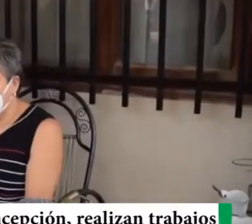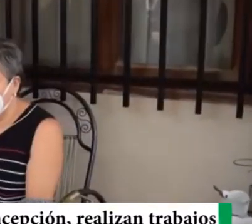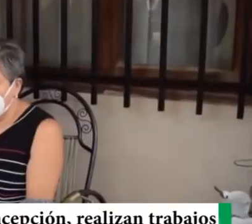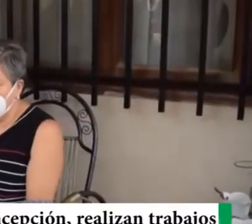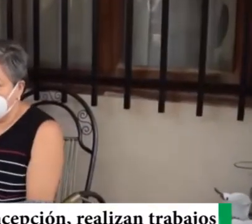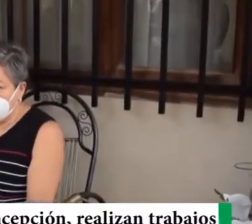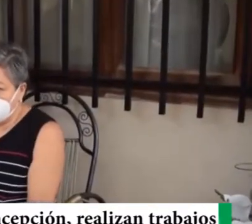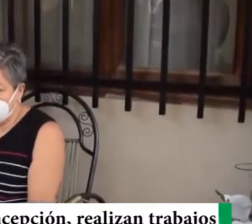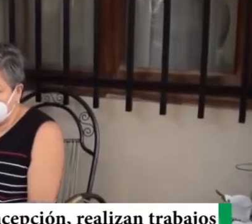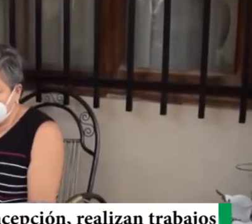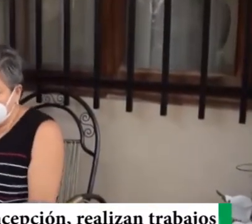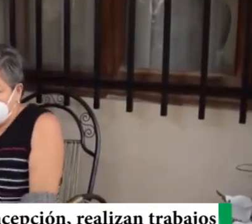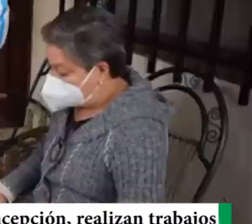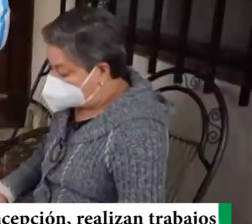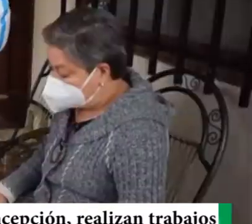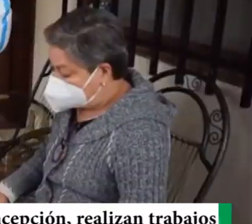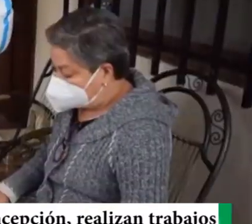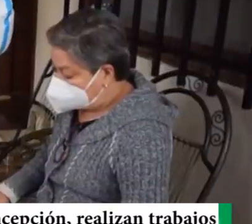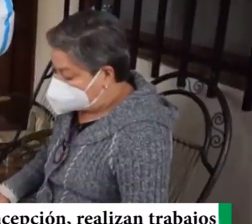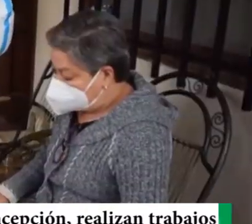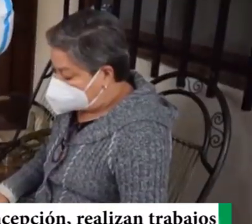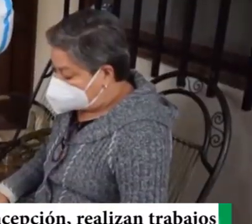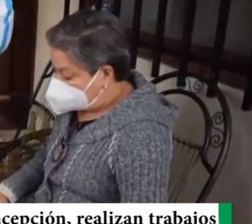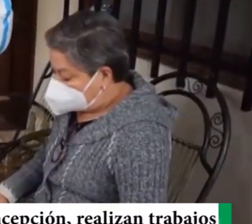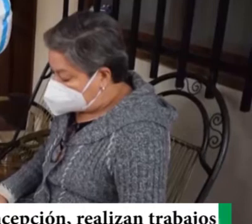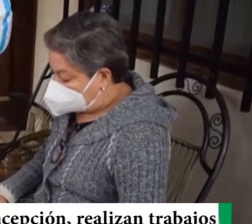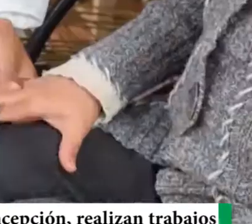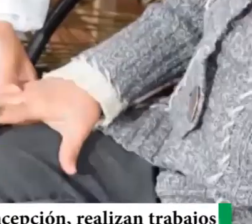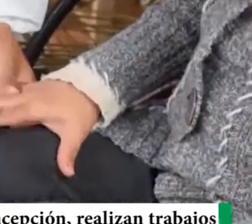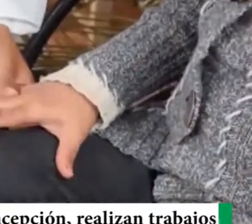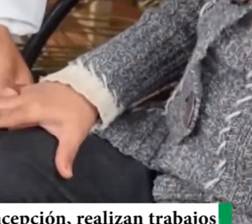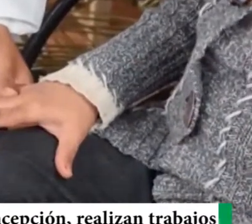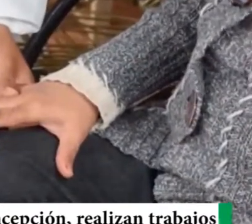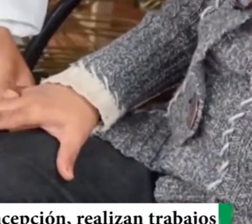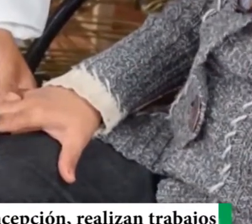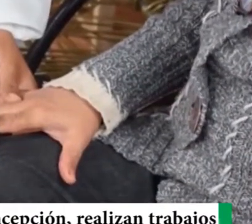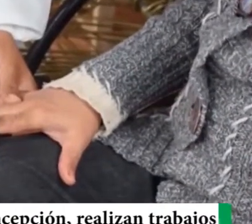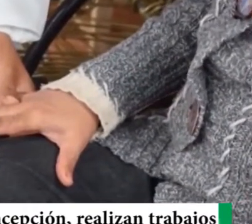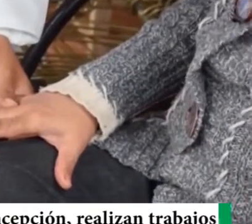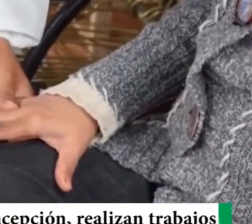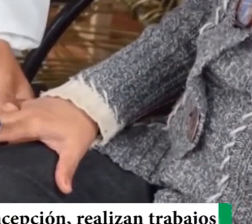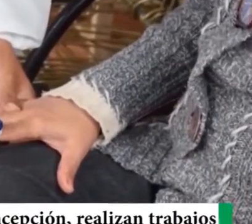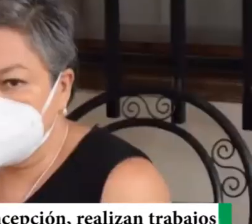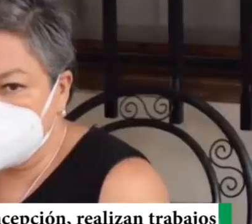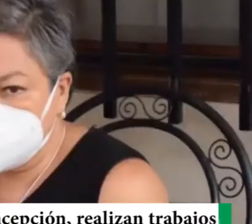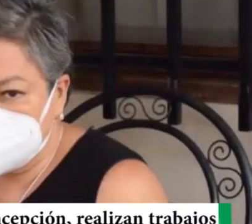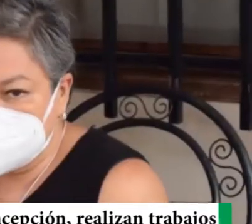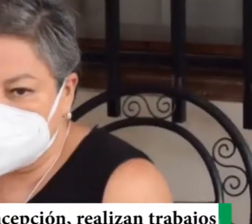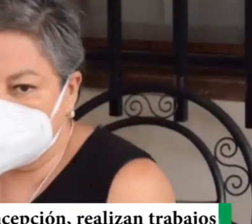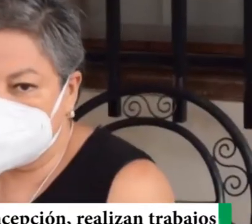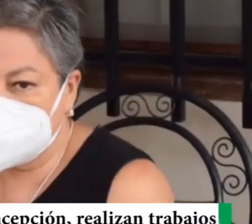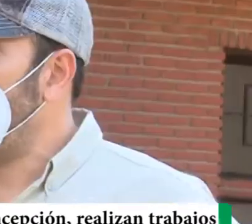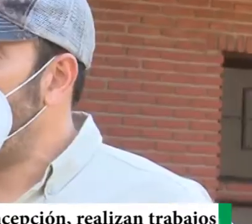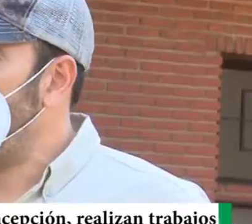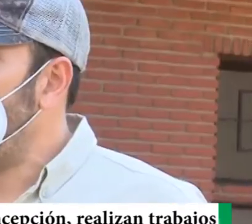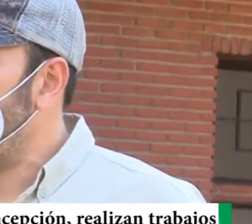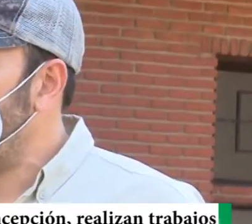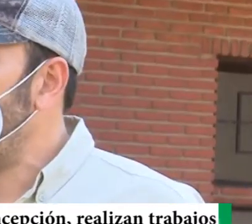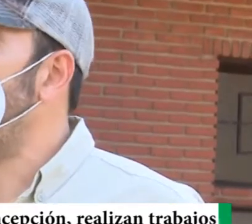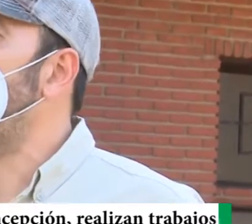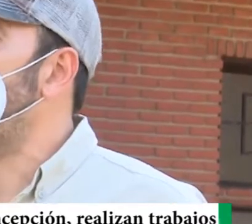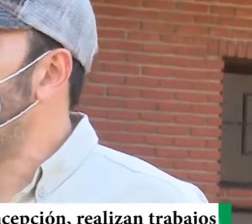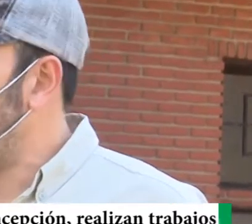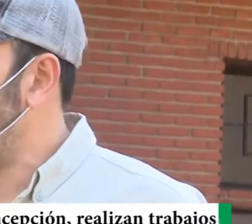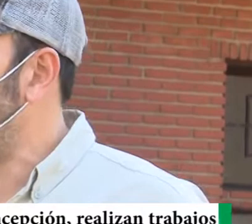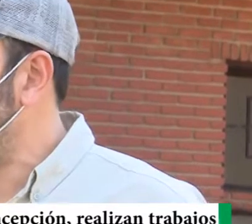y la 12, son el barrio sur, el barrio militar, y el barrio panamericano. Les pedimos, al vecino, de que le abra la puerta, a las brigadas,